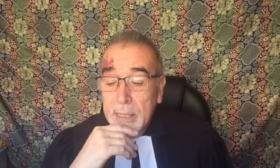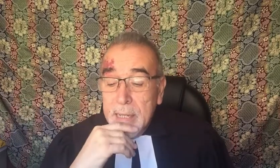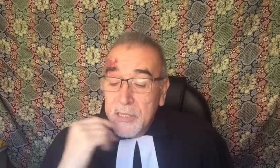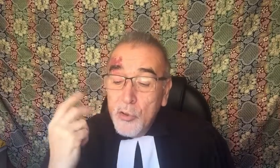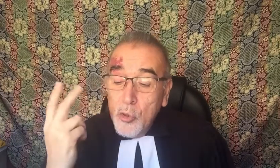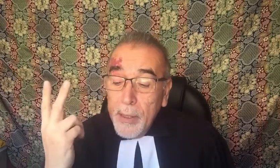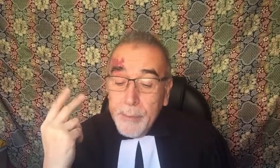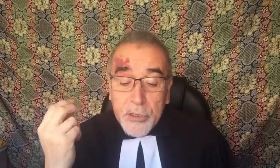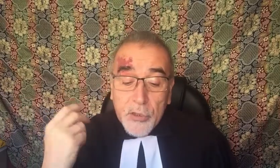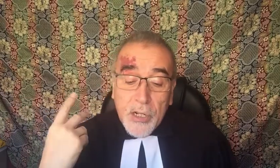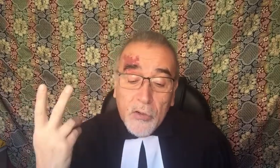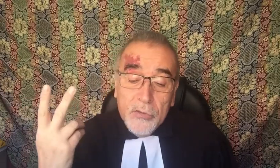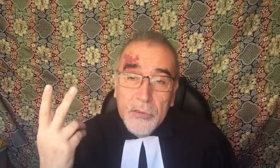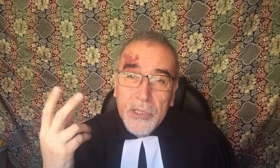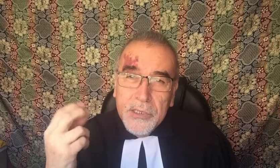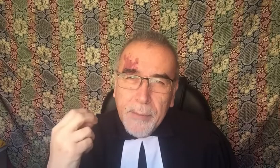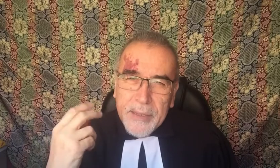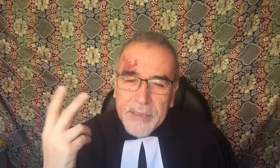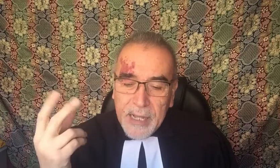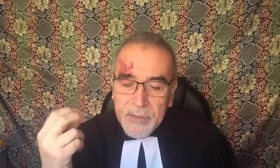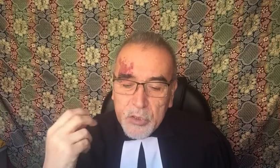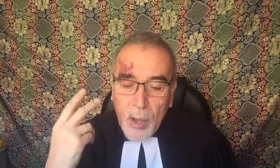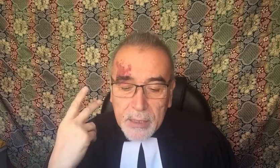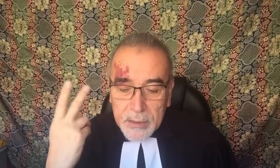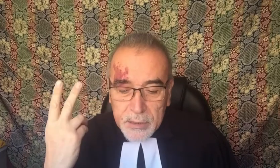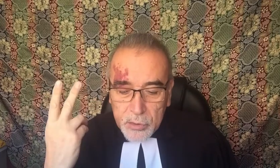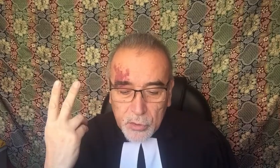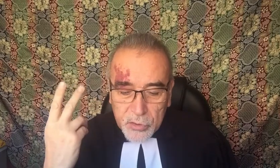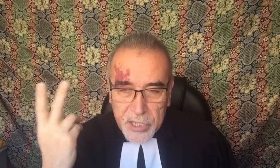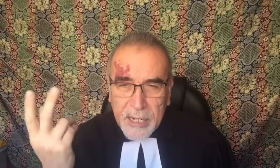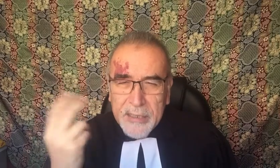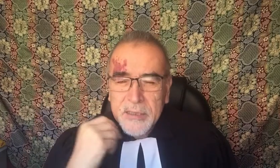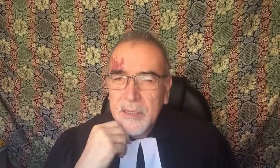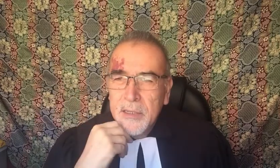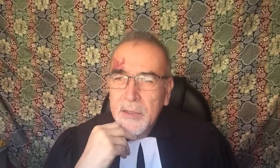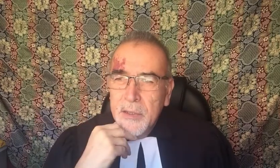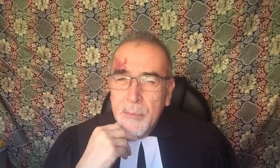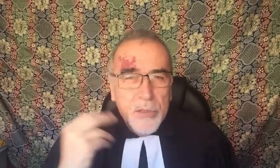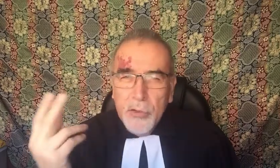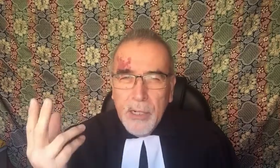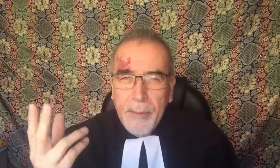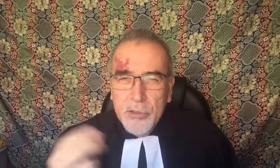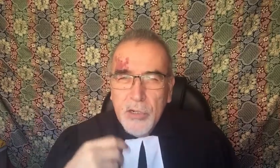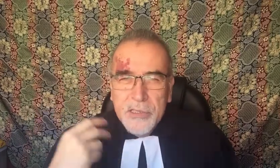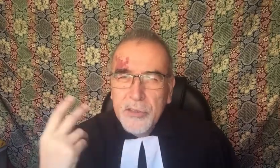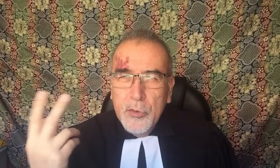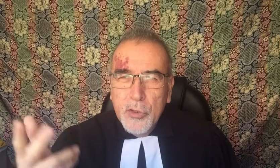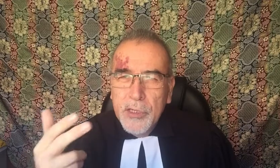que se ocupa de personas con discapacidad visual y sordos ciegas. Pienso en las personas e instituciones que